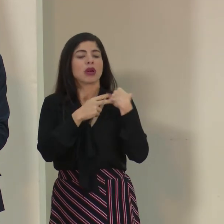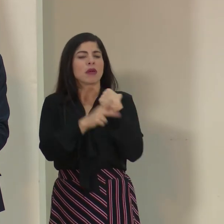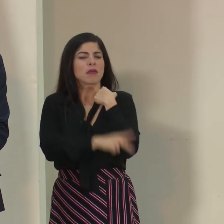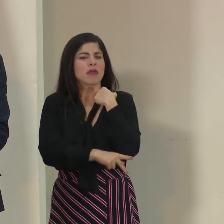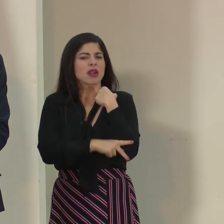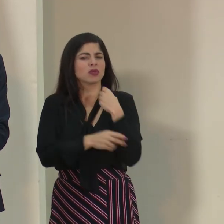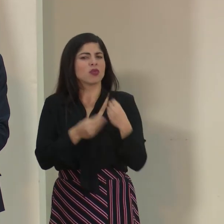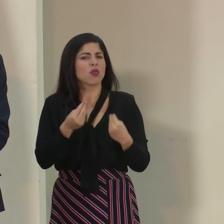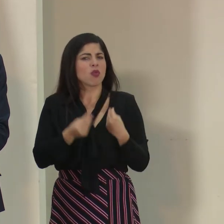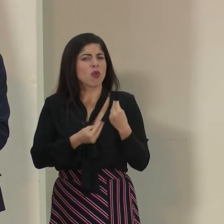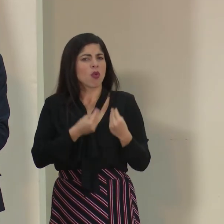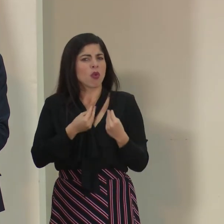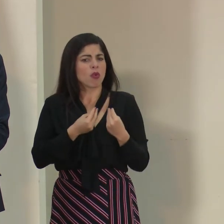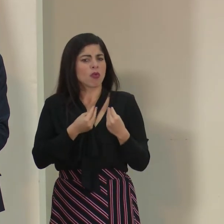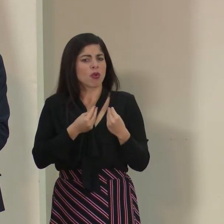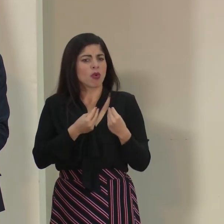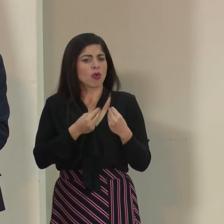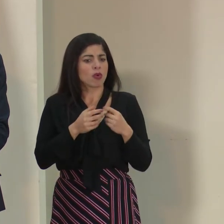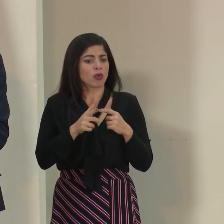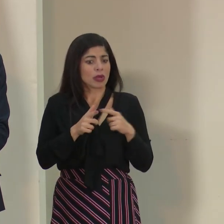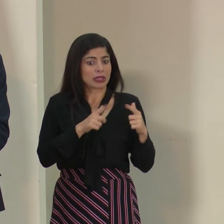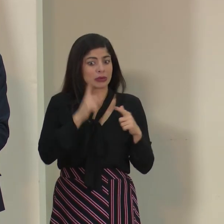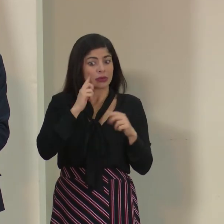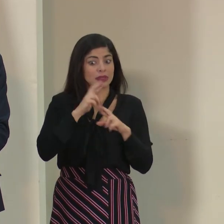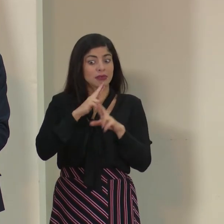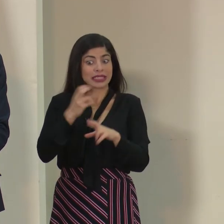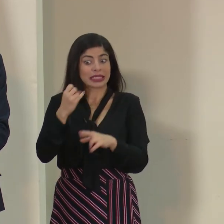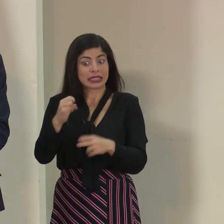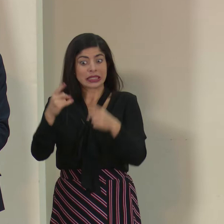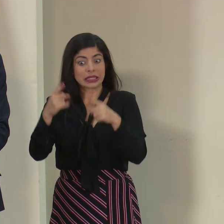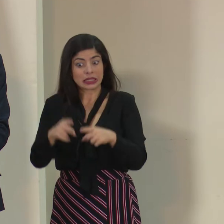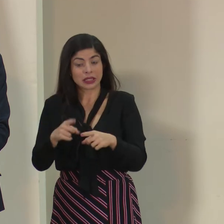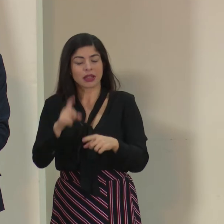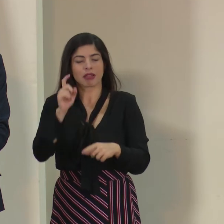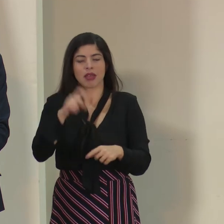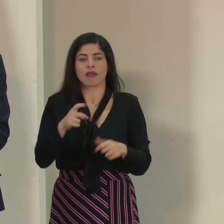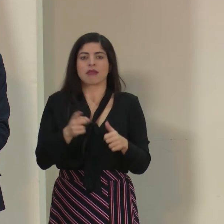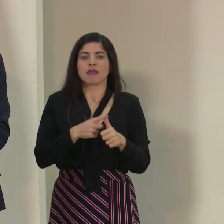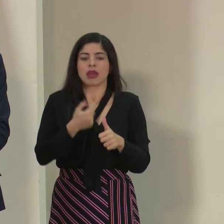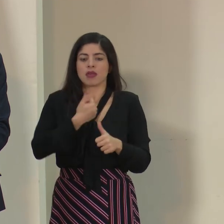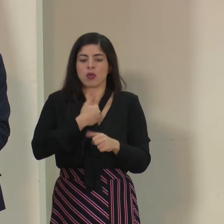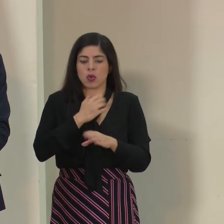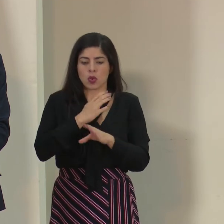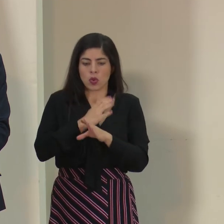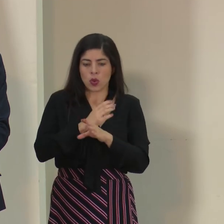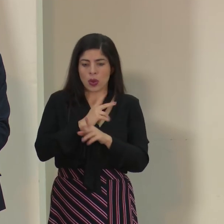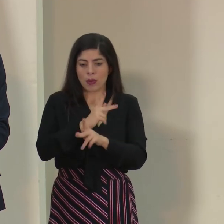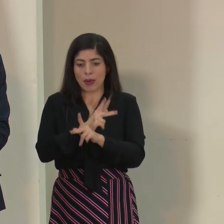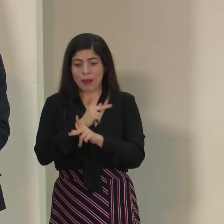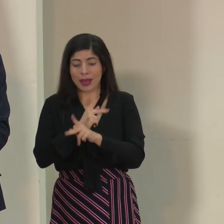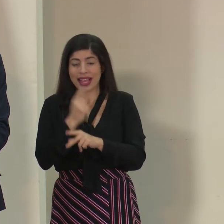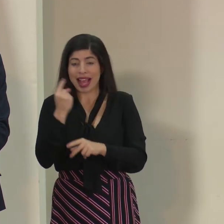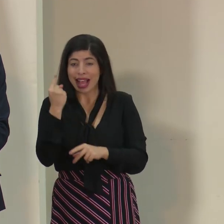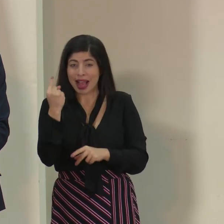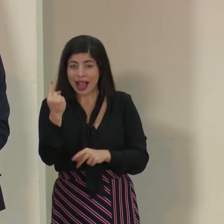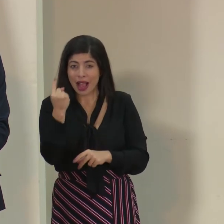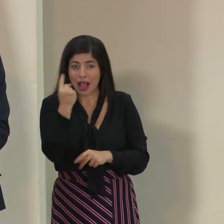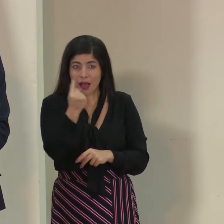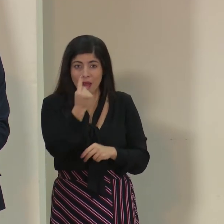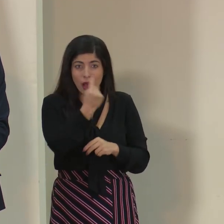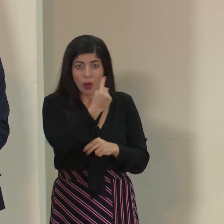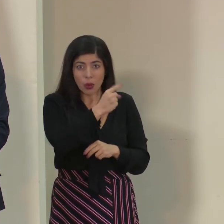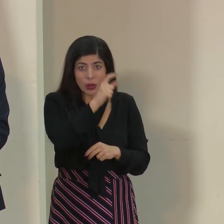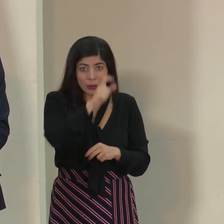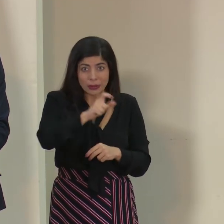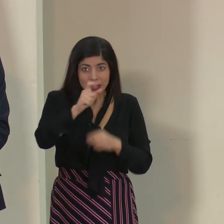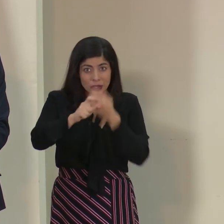para poder responder a esta eventualidad con las medidas de autocuidado y prevención que cada uno y una de